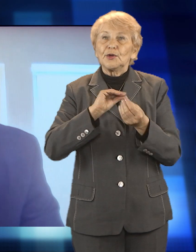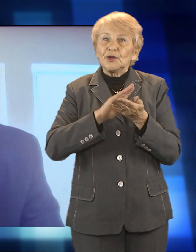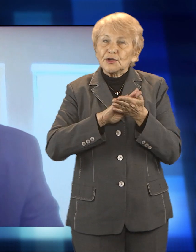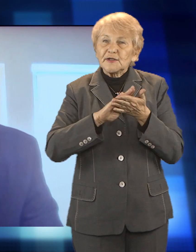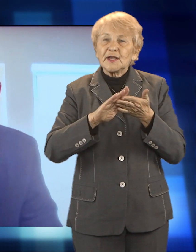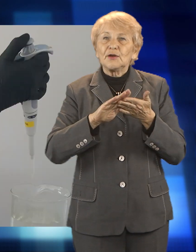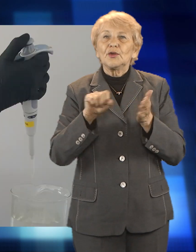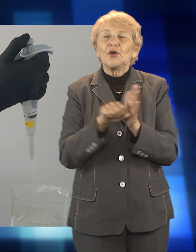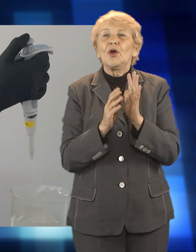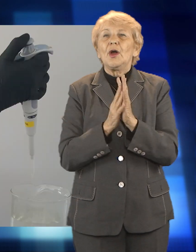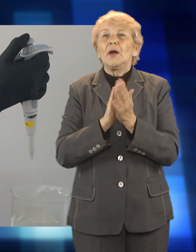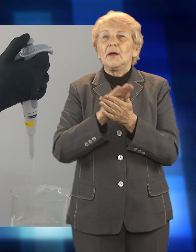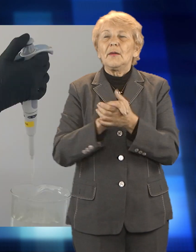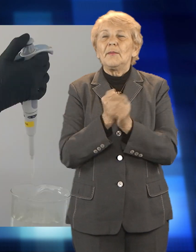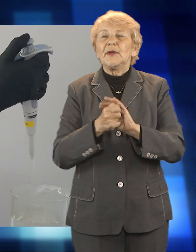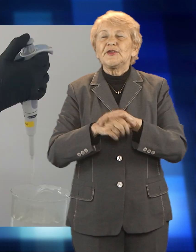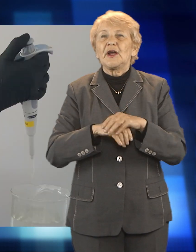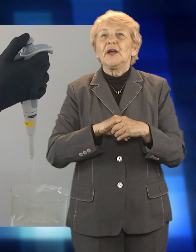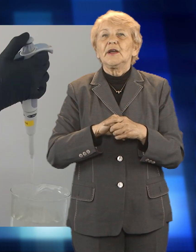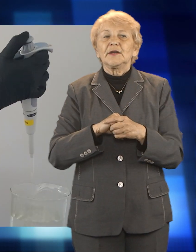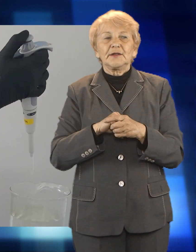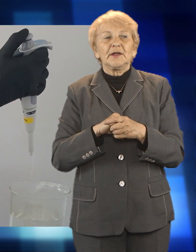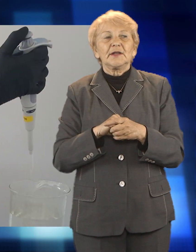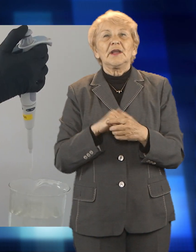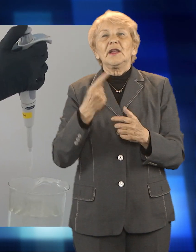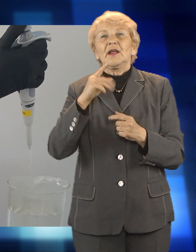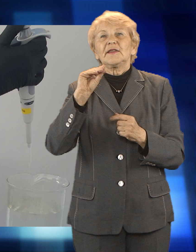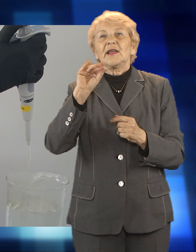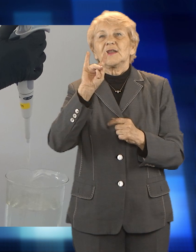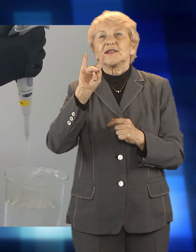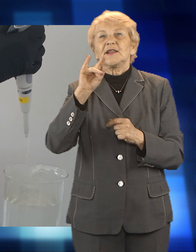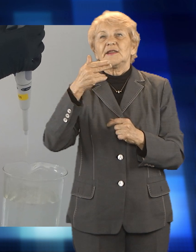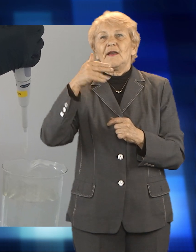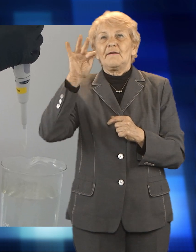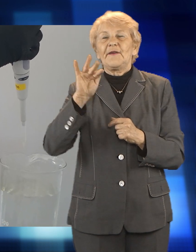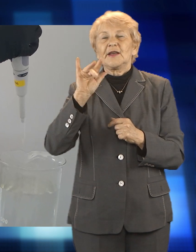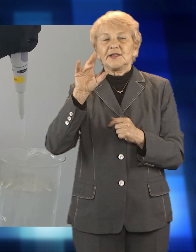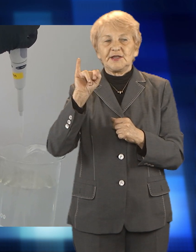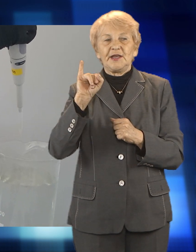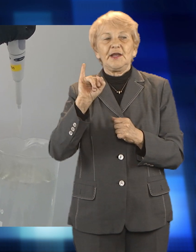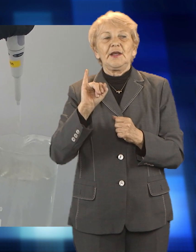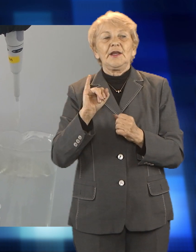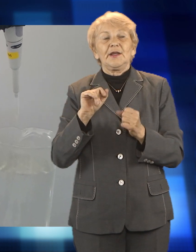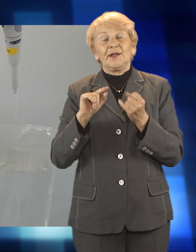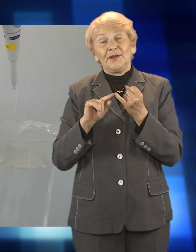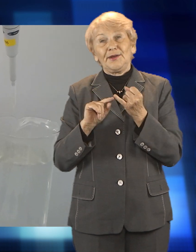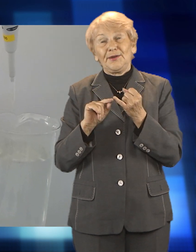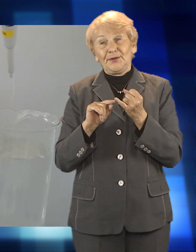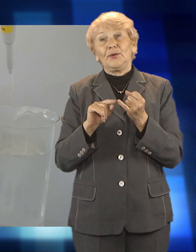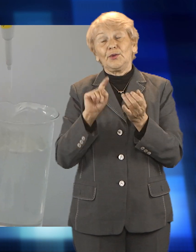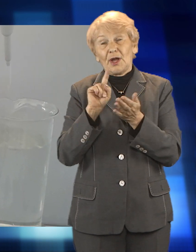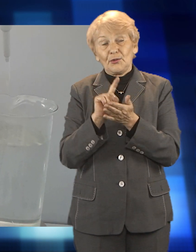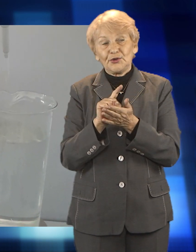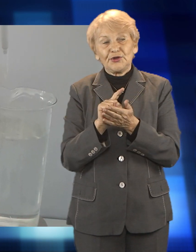dobry, że poinformowaliśmy Biuro Zarządzania Kryzysowego o możliwości produkcji takiego specyfiku w naszej firmie i o naszej